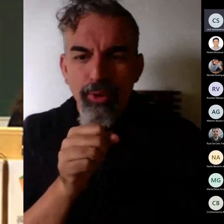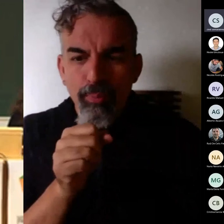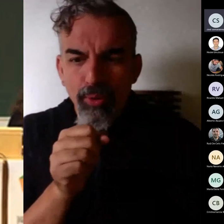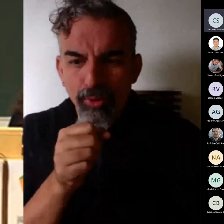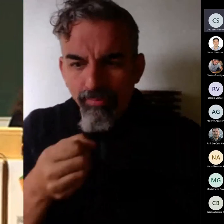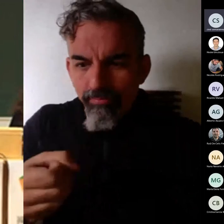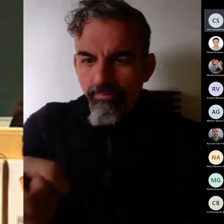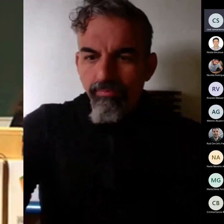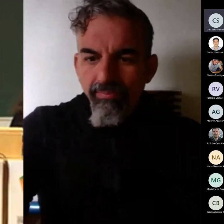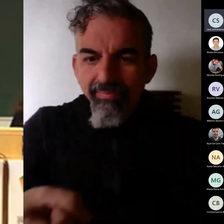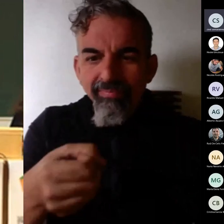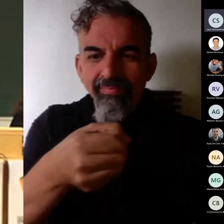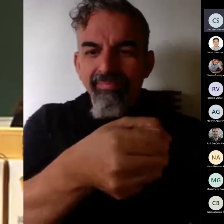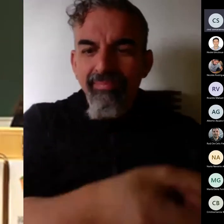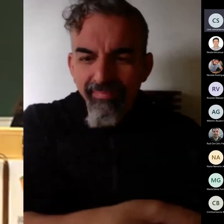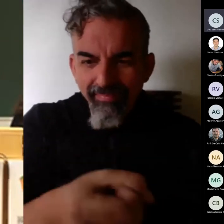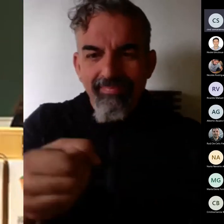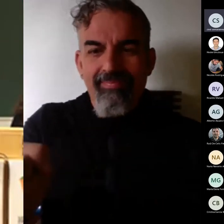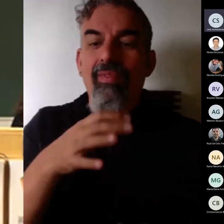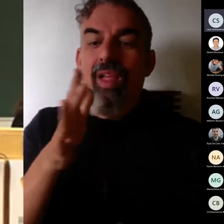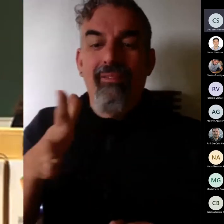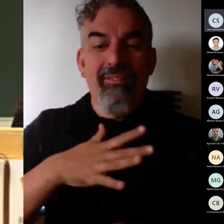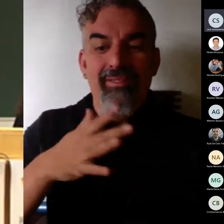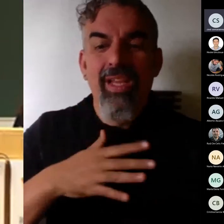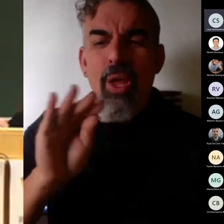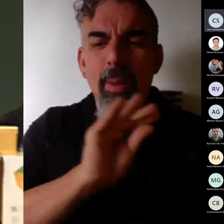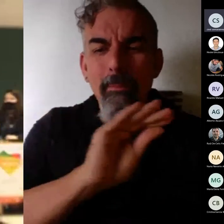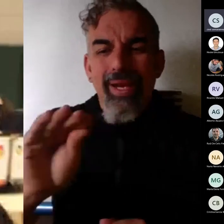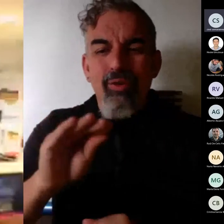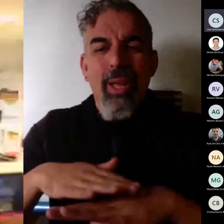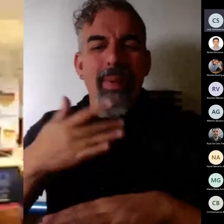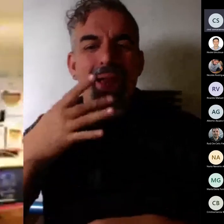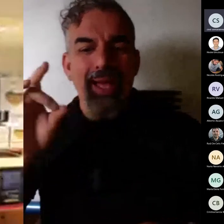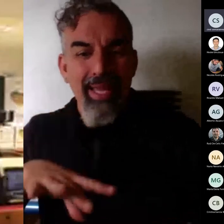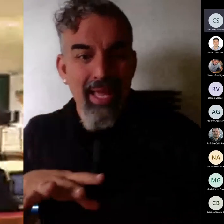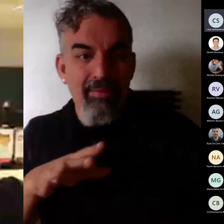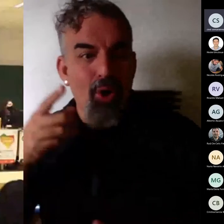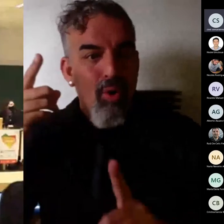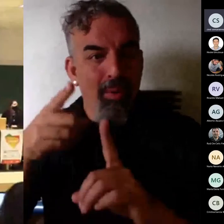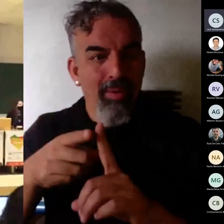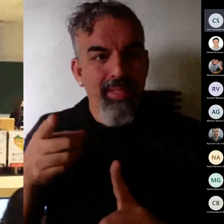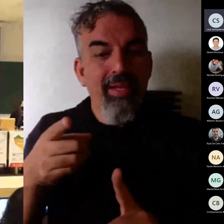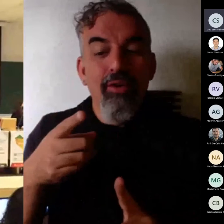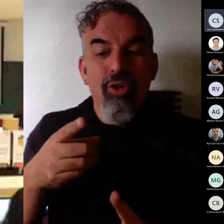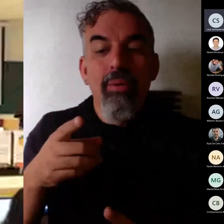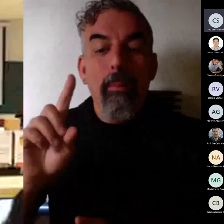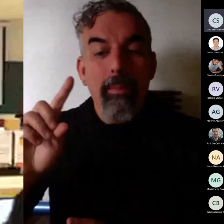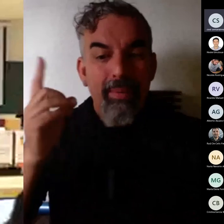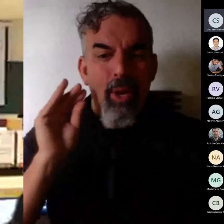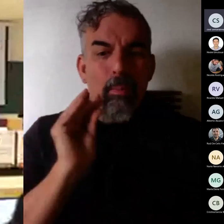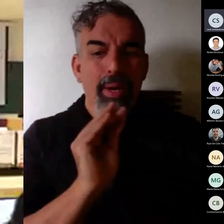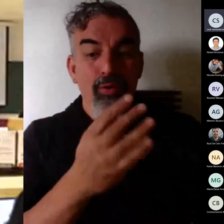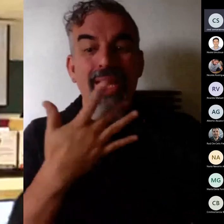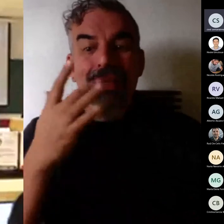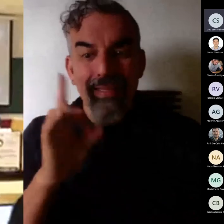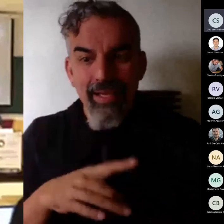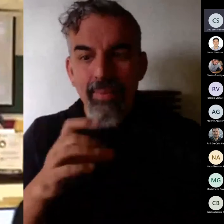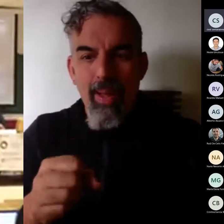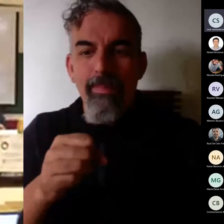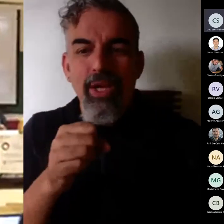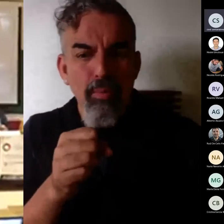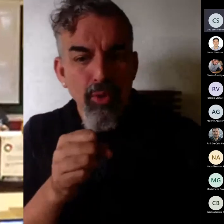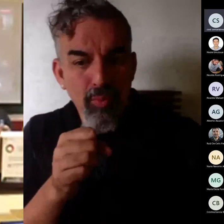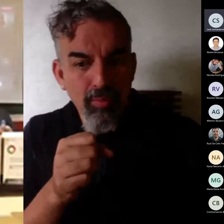por favor decid a quien dirigís la pregunta para poder activar el micrófono y que